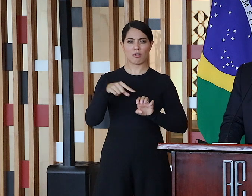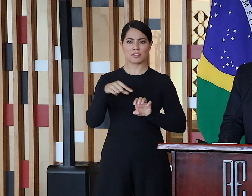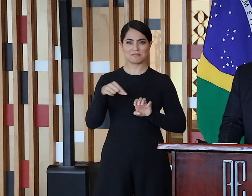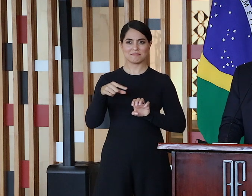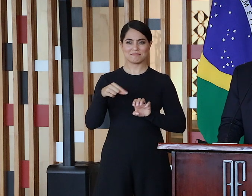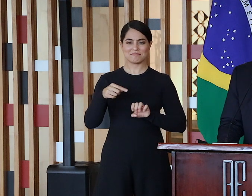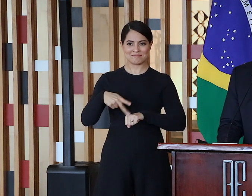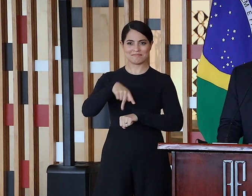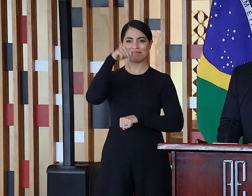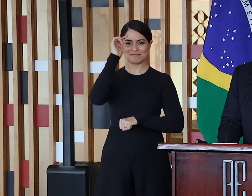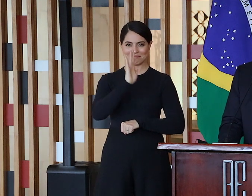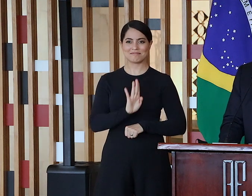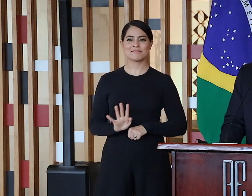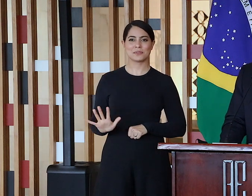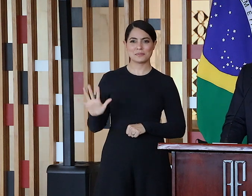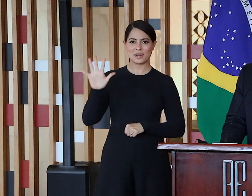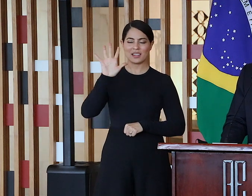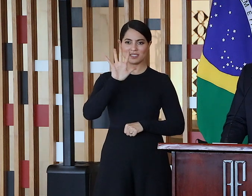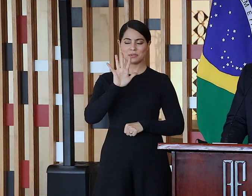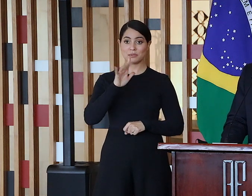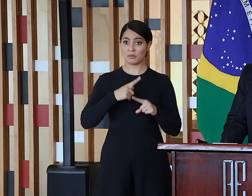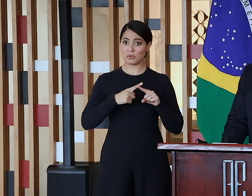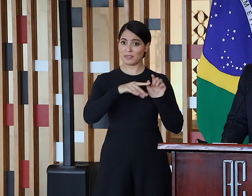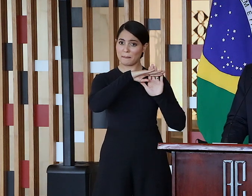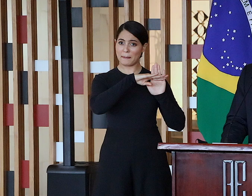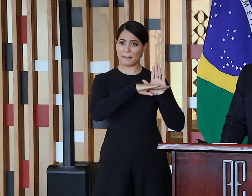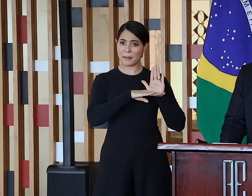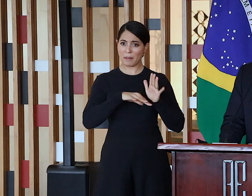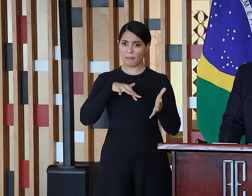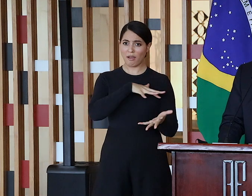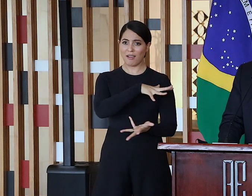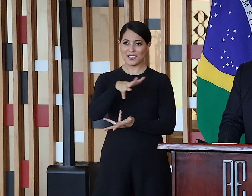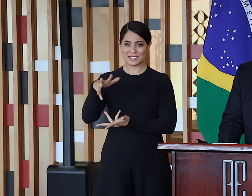em torno da relevância da agenda de internacionalização.